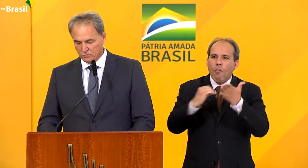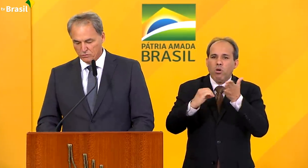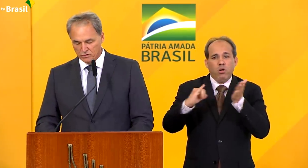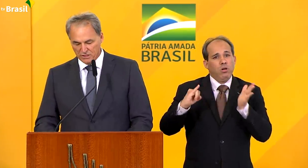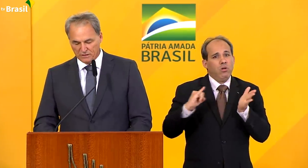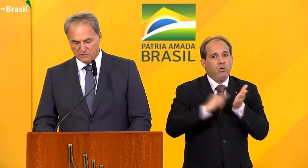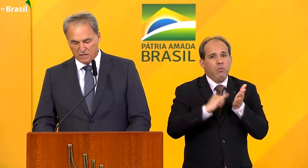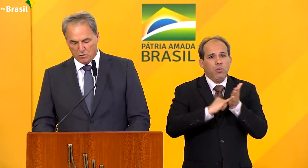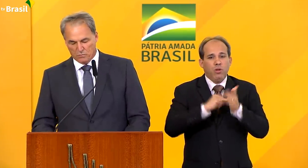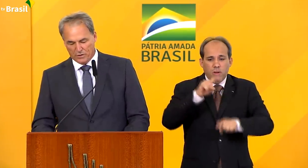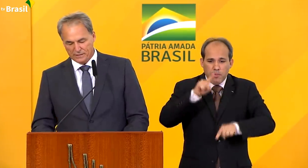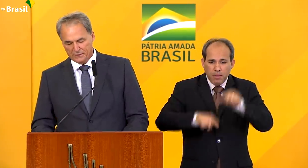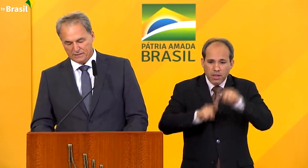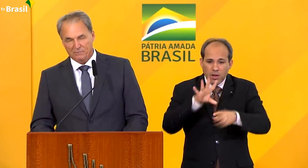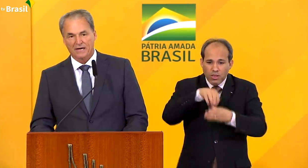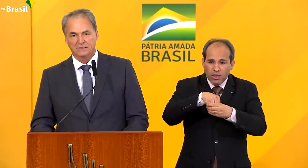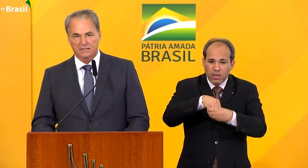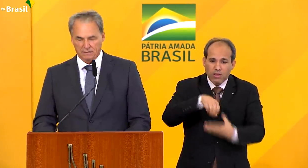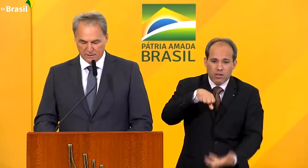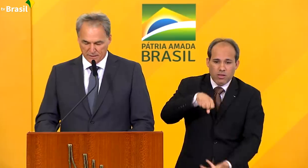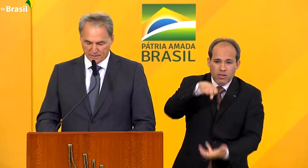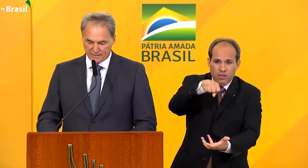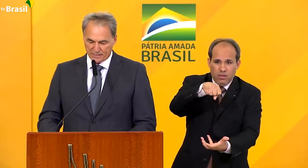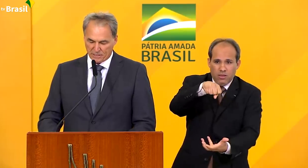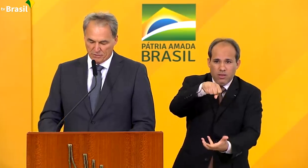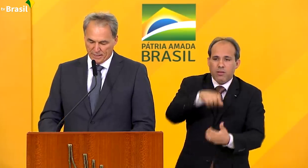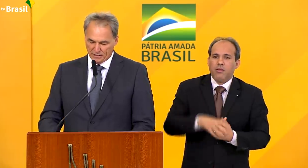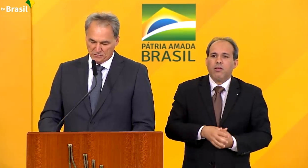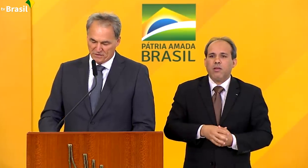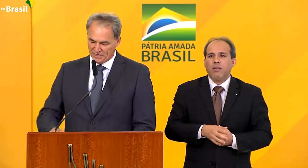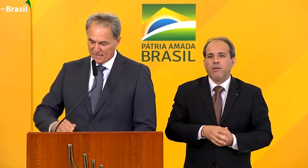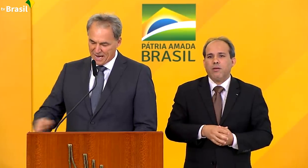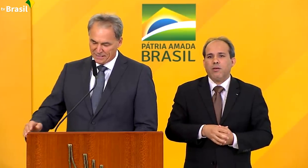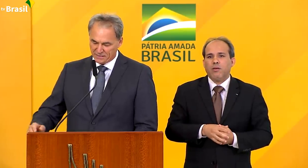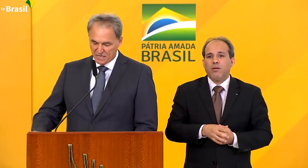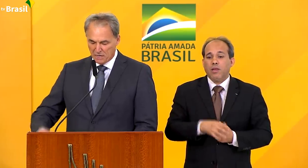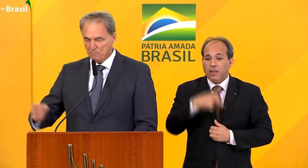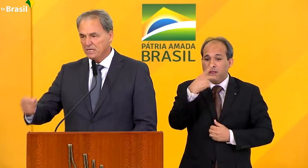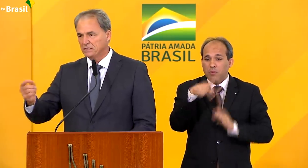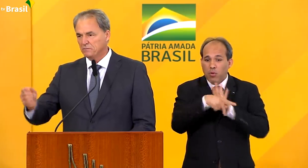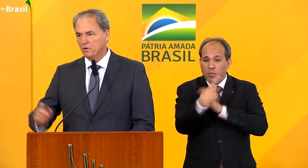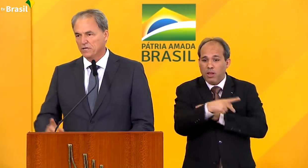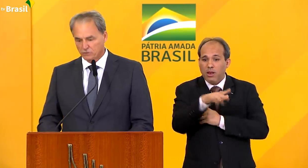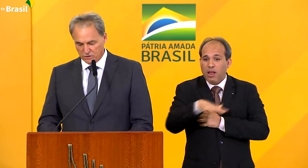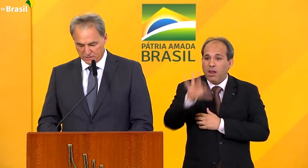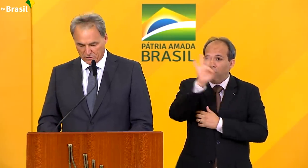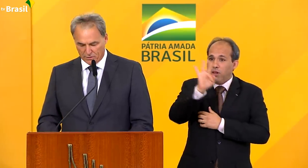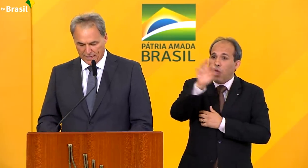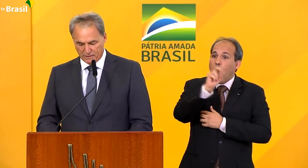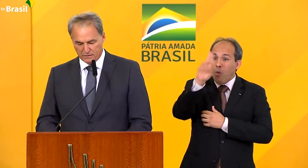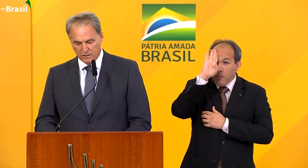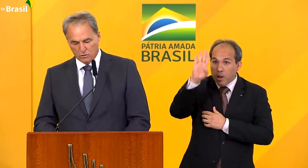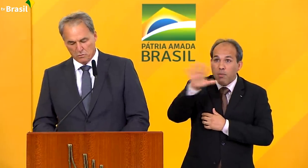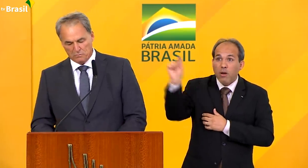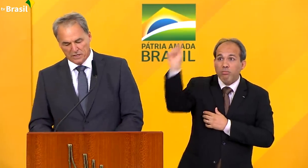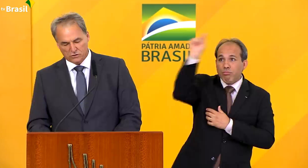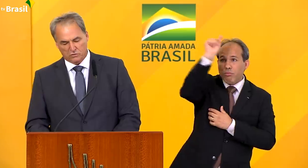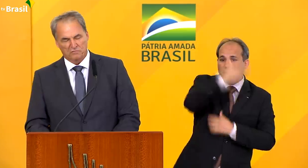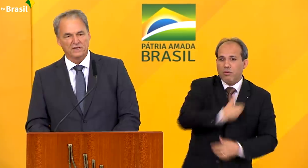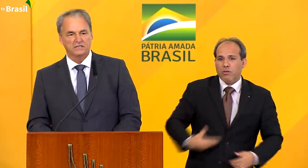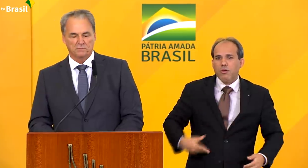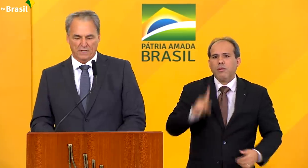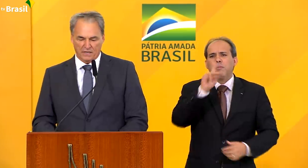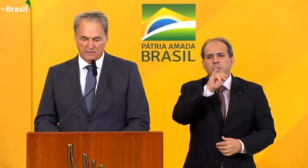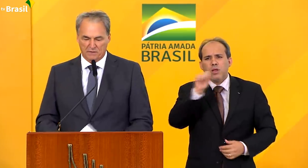impostos dos itens que compõem a cesta básica, sejam eles federais e, principalmente, os estaduais, como